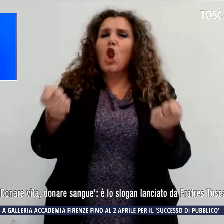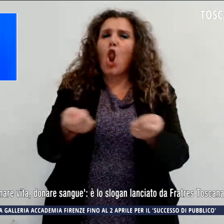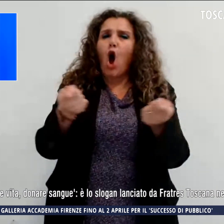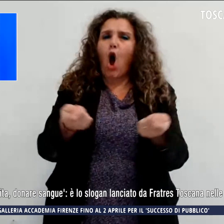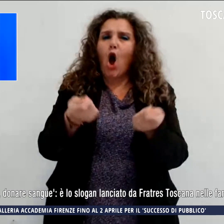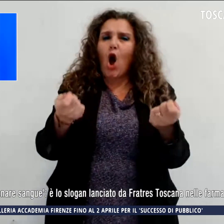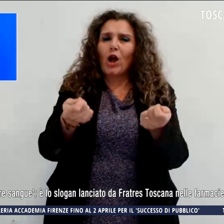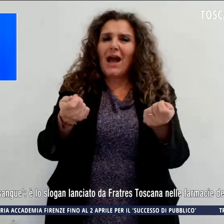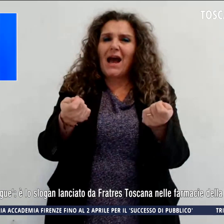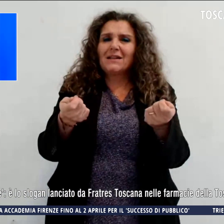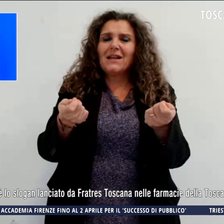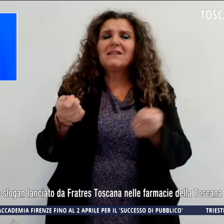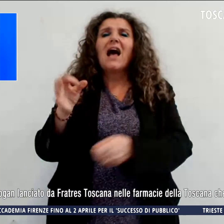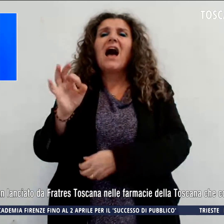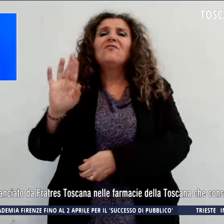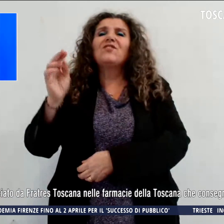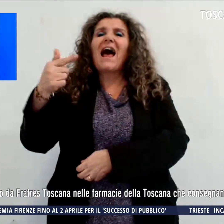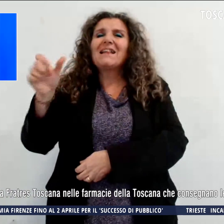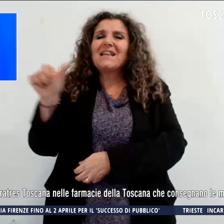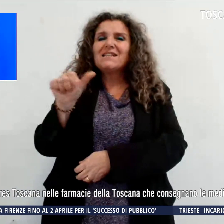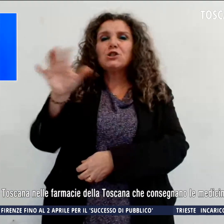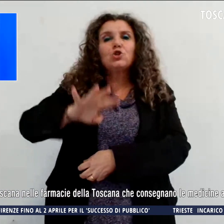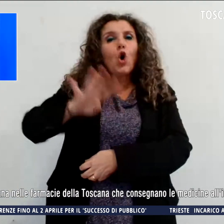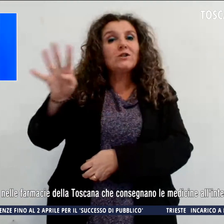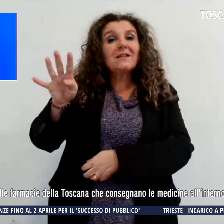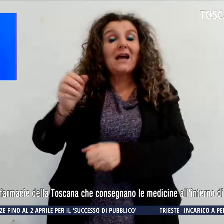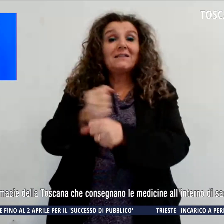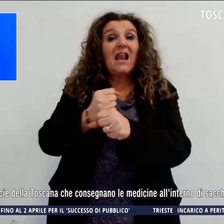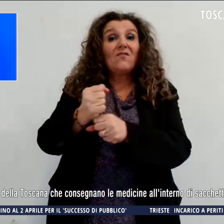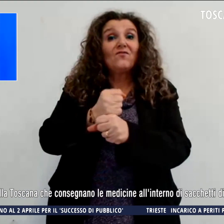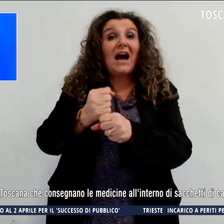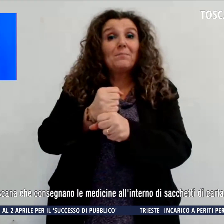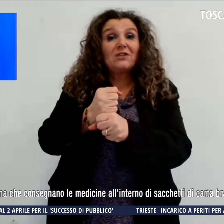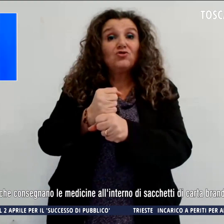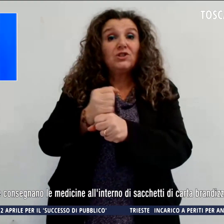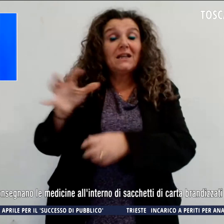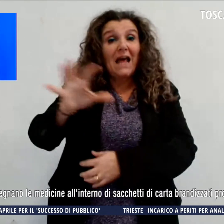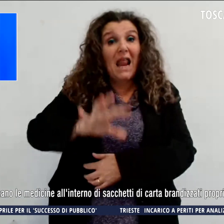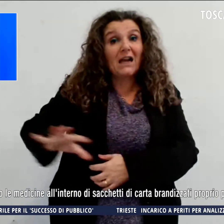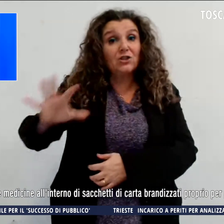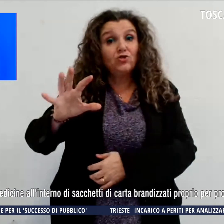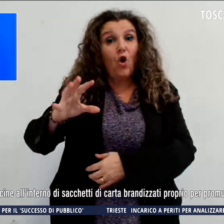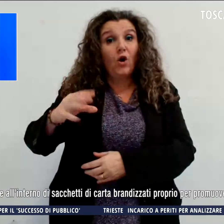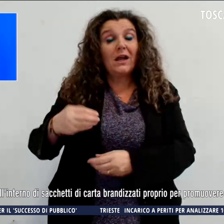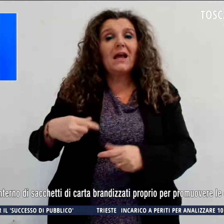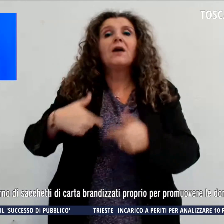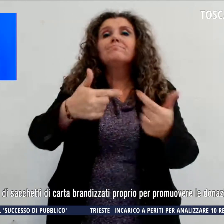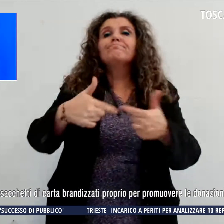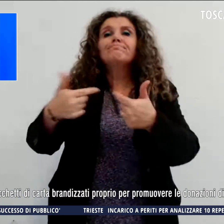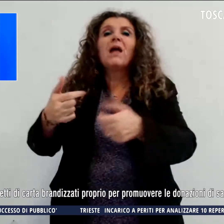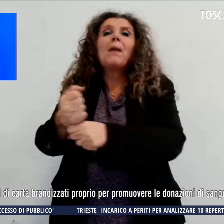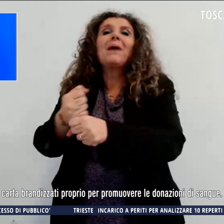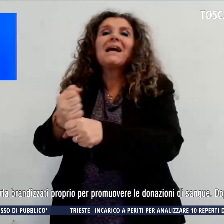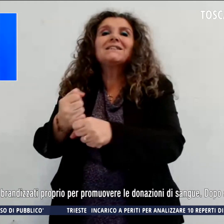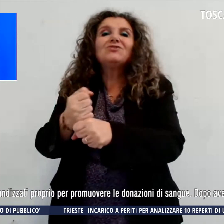Fratres Toscana nelle farmacie della regione che consegnano le medicine all'interno di